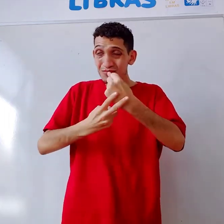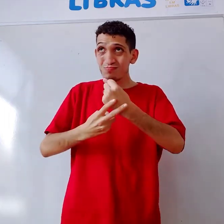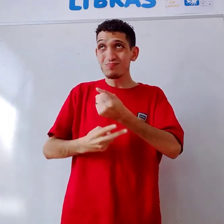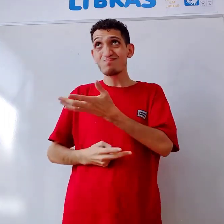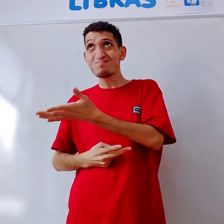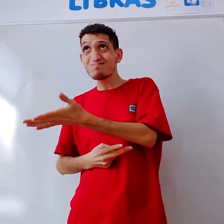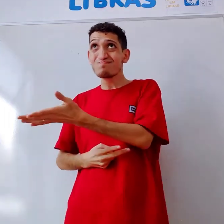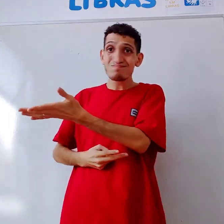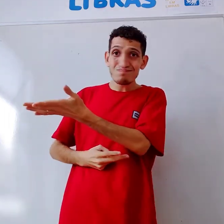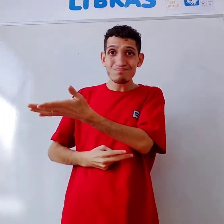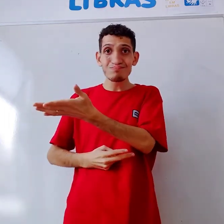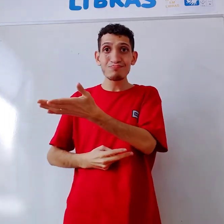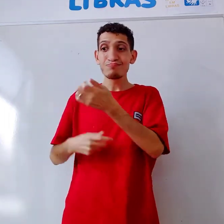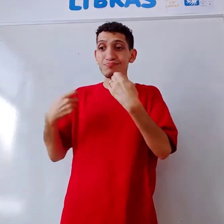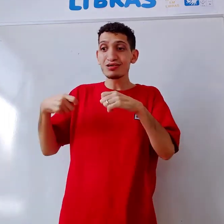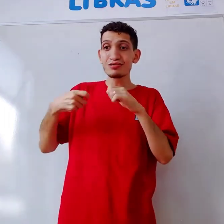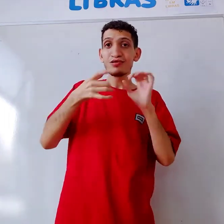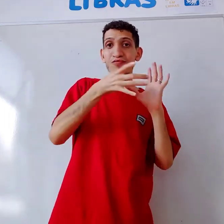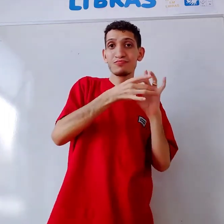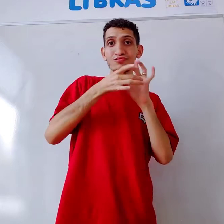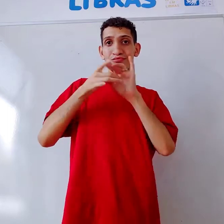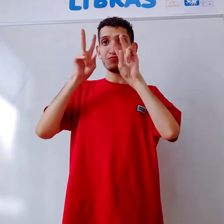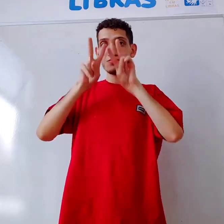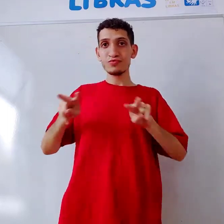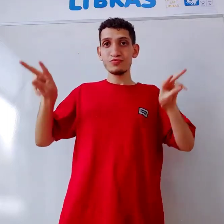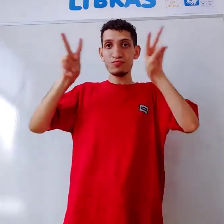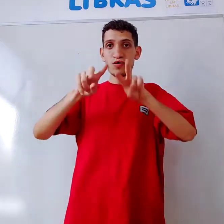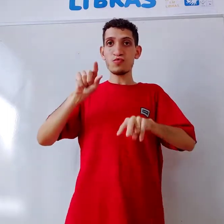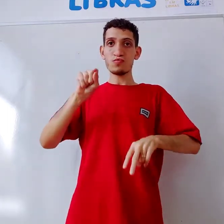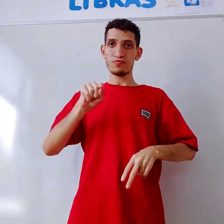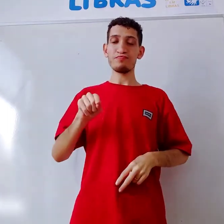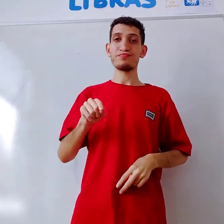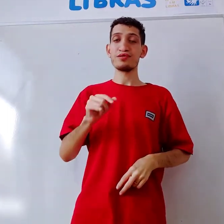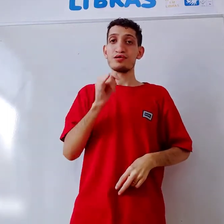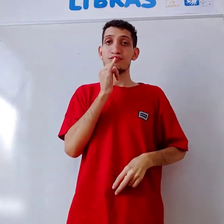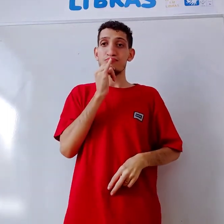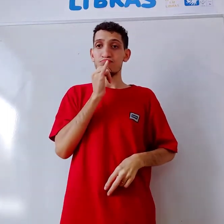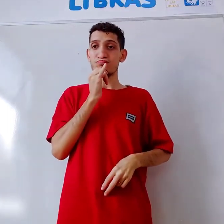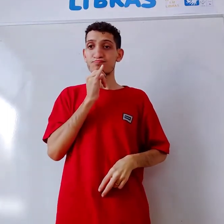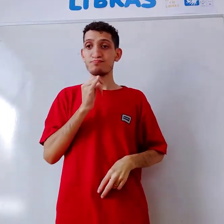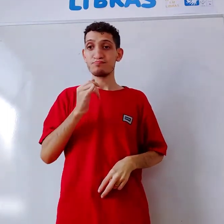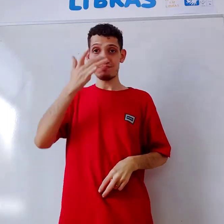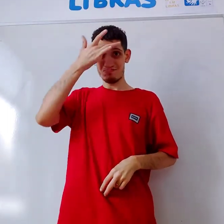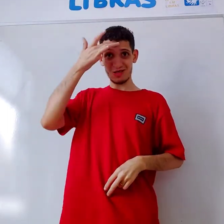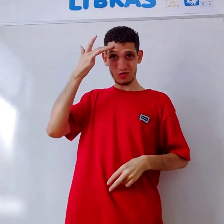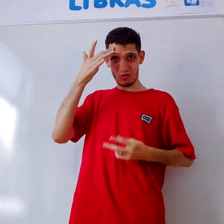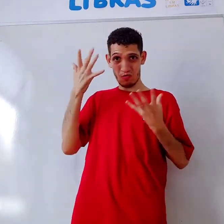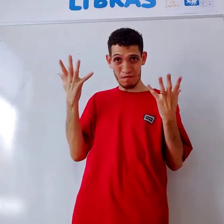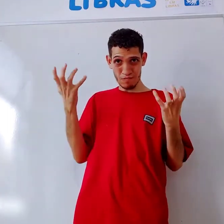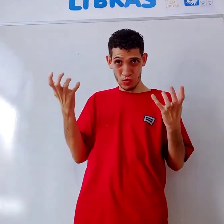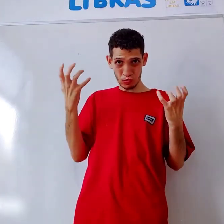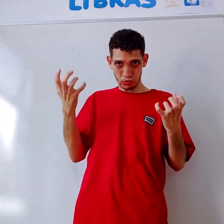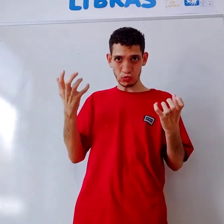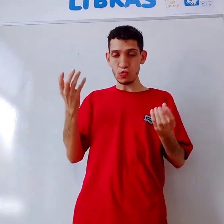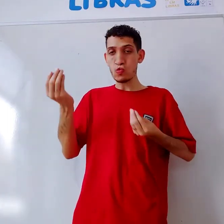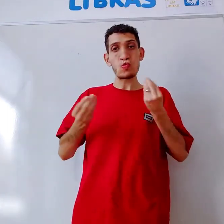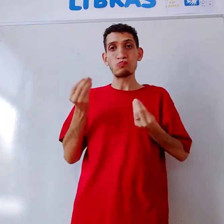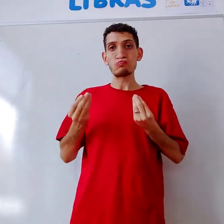verbo, isso precisa um contexto visual, o quê? Exemplo, pessoa-mi